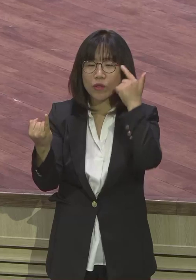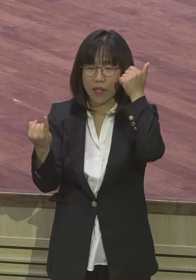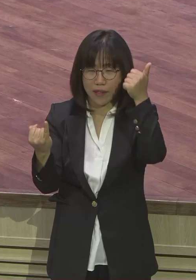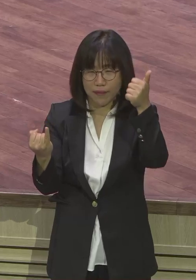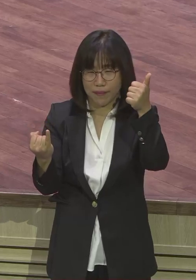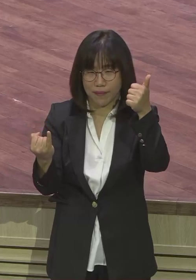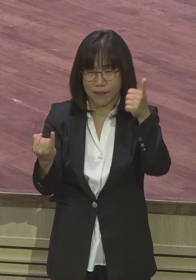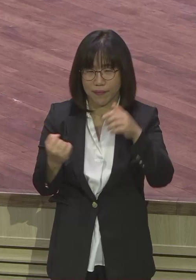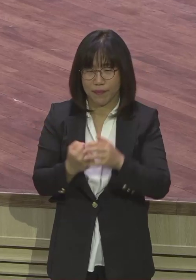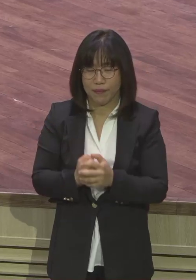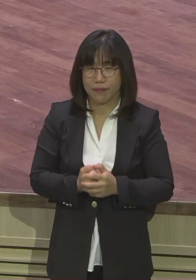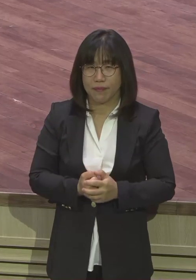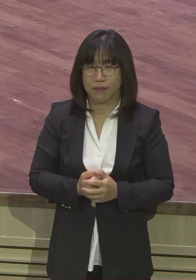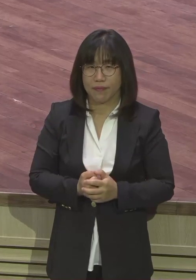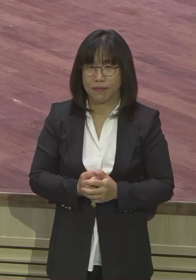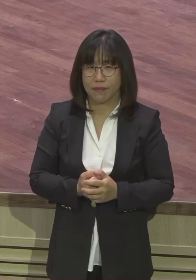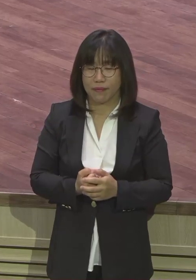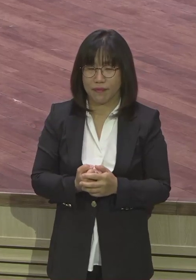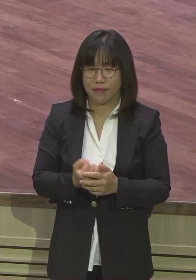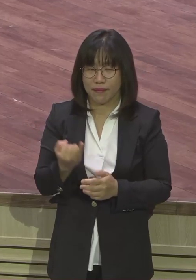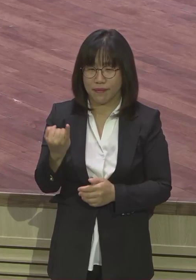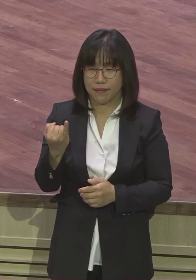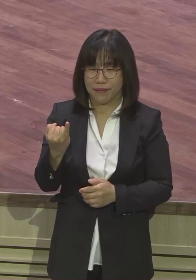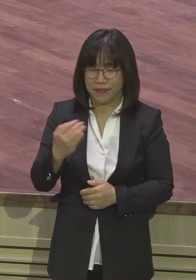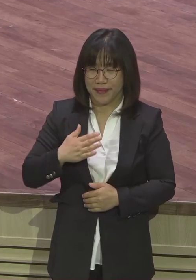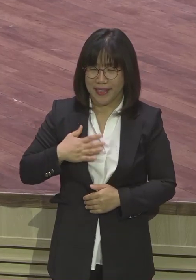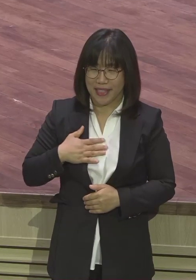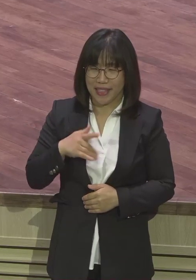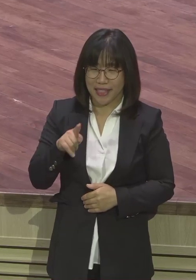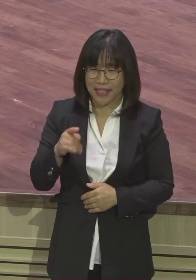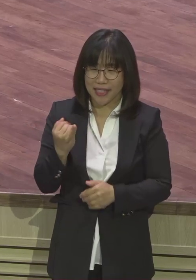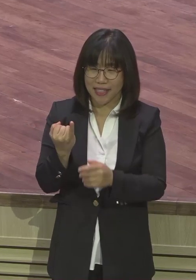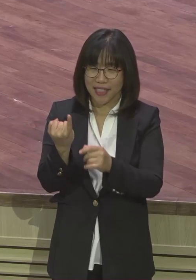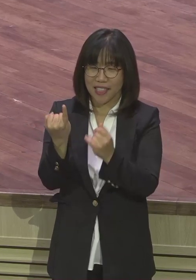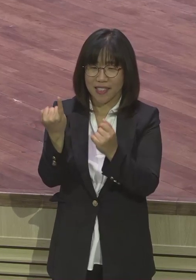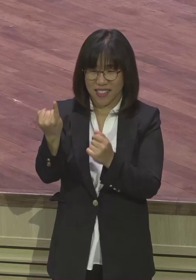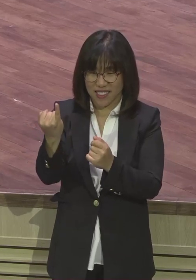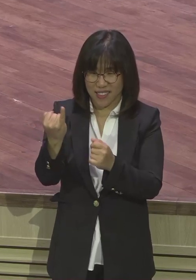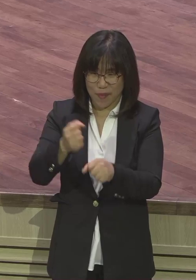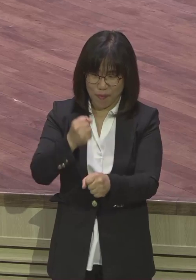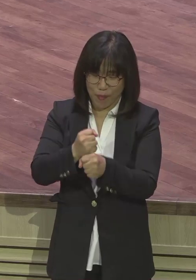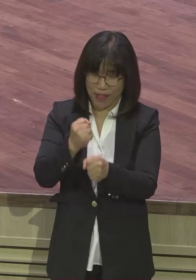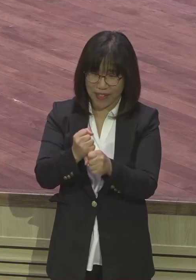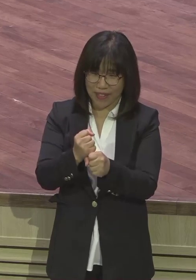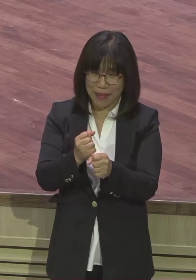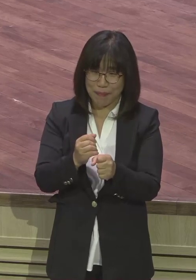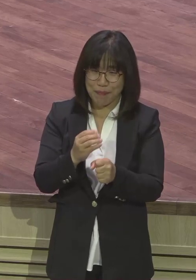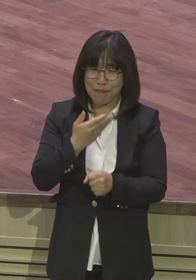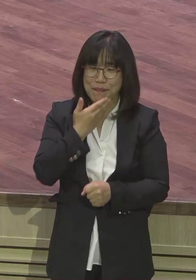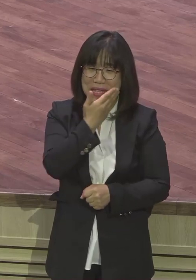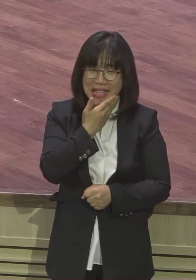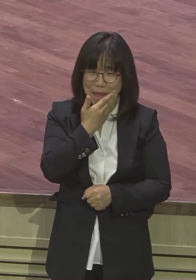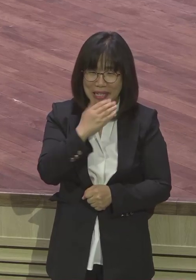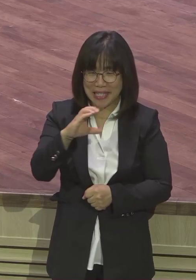여에스더가 하는데 약을 먹고 있는 게 뭐냐면 비타민C를 전에 고려 언단에서 나온 걸 먹었는데 그거보다 더 좋은 게